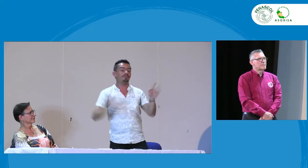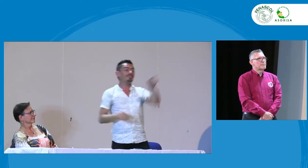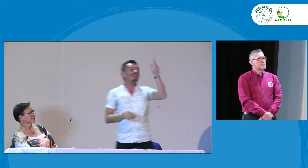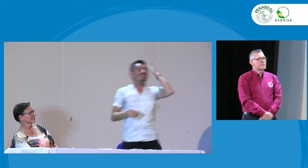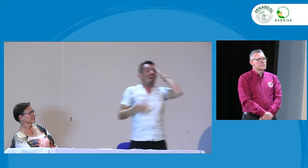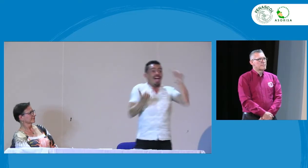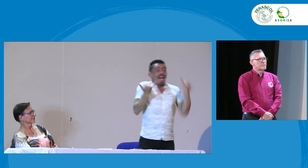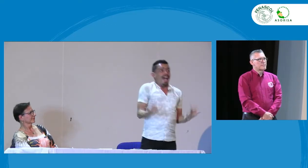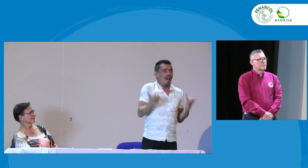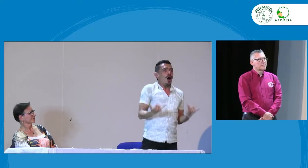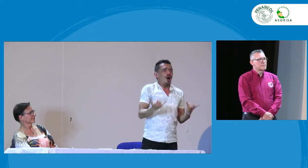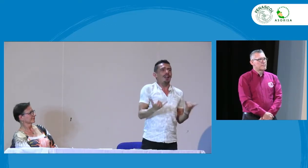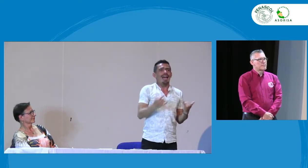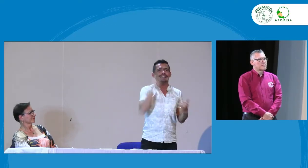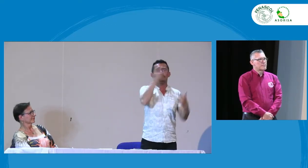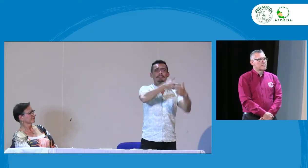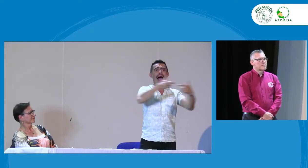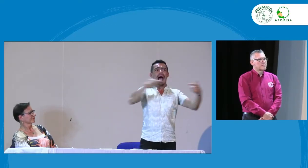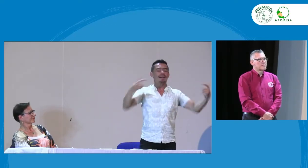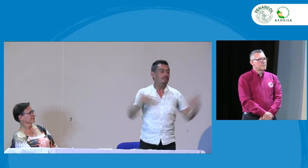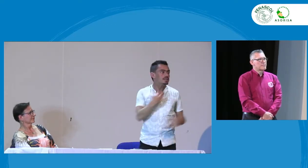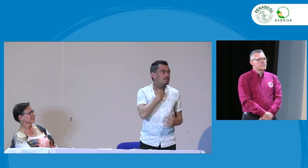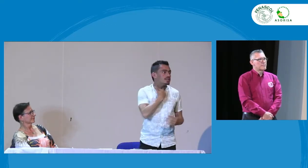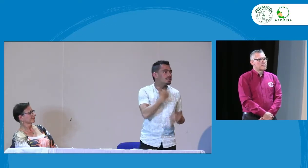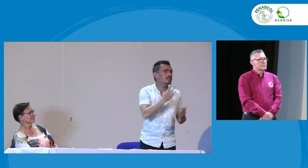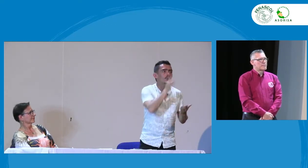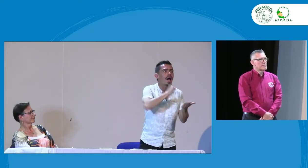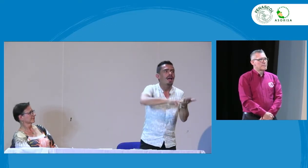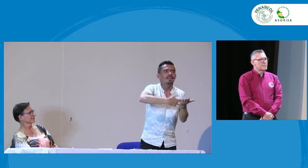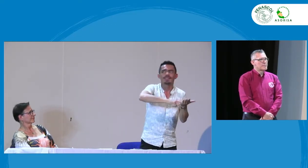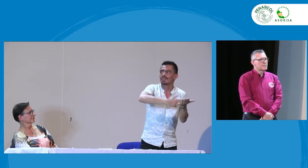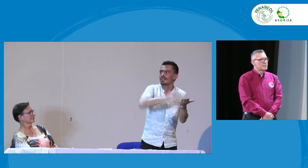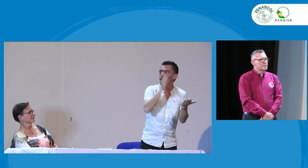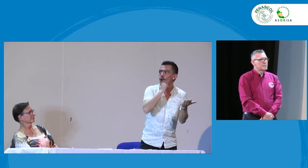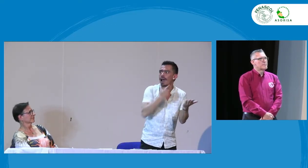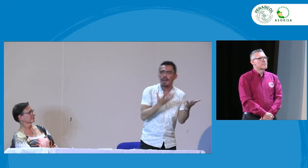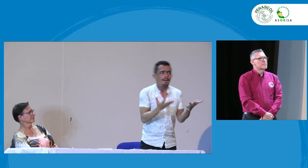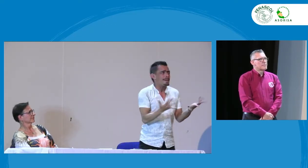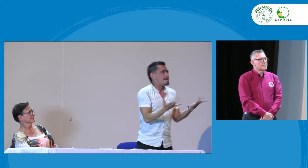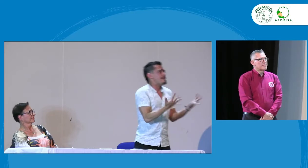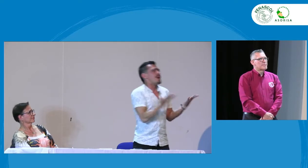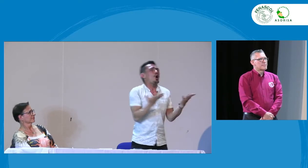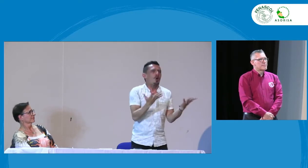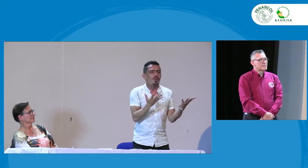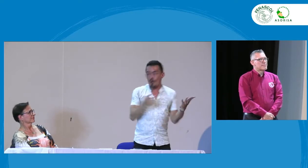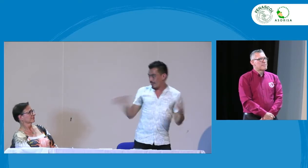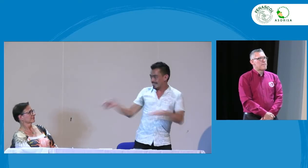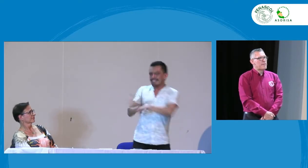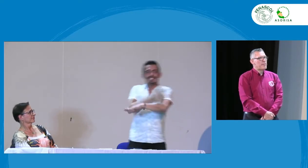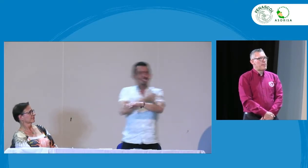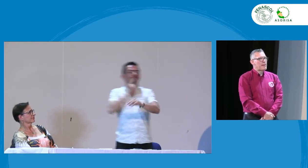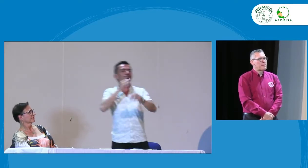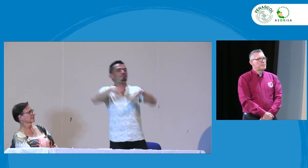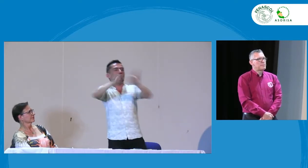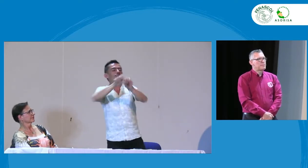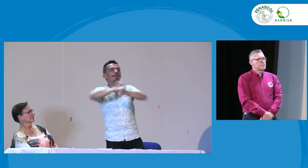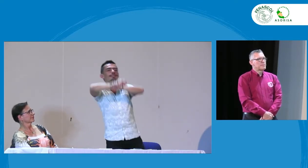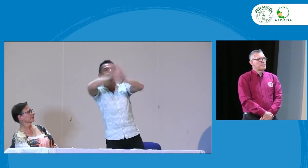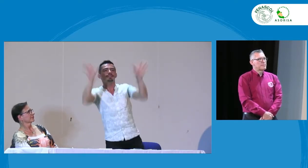y de otro lado tenemos a nuestros profesionales sordos y claramente hay confusión al respecto del